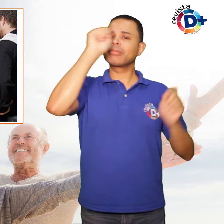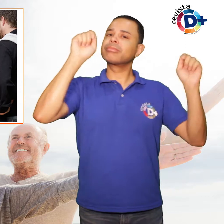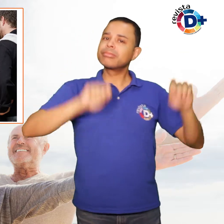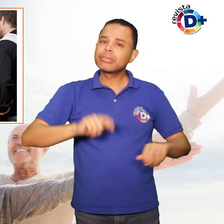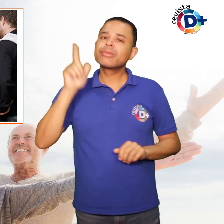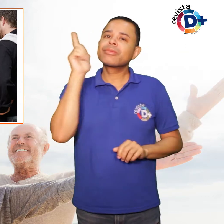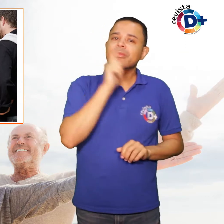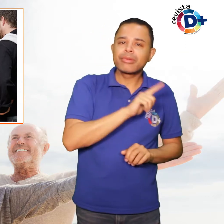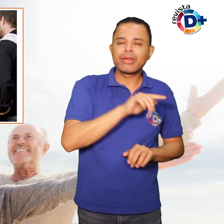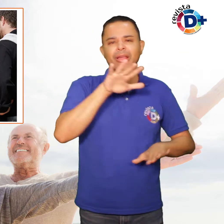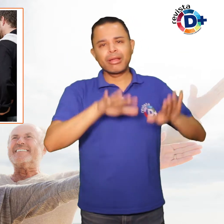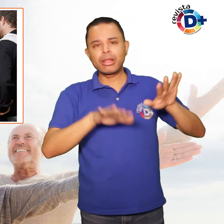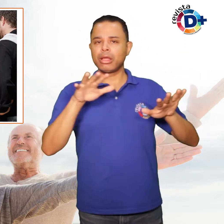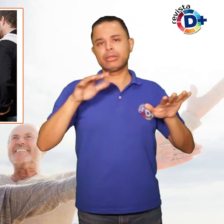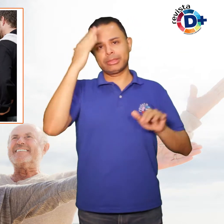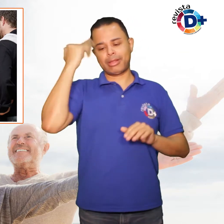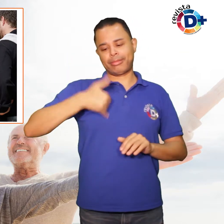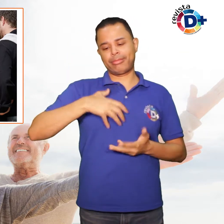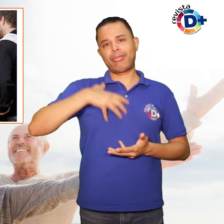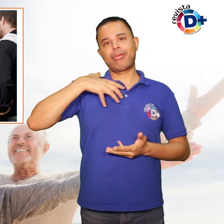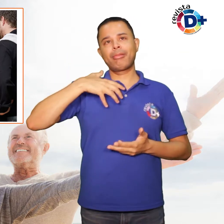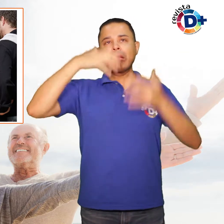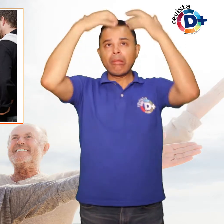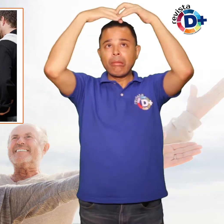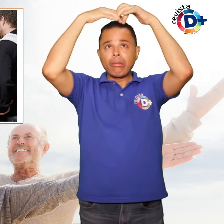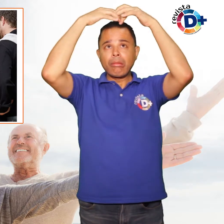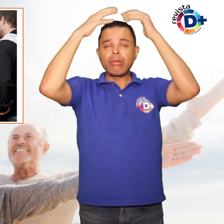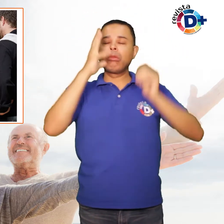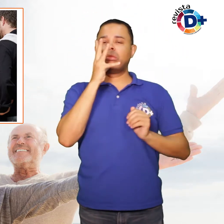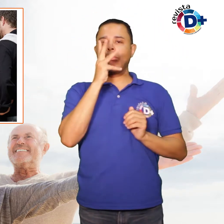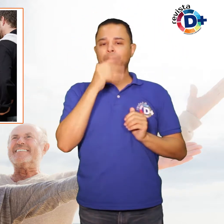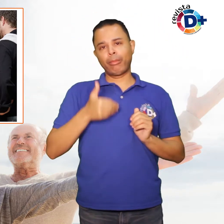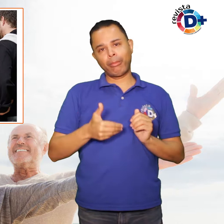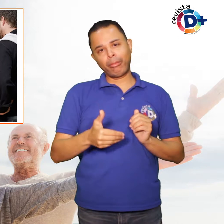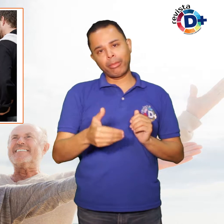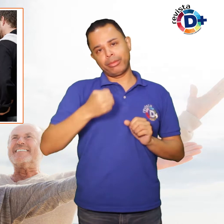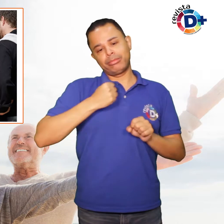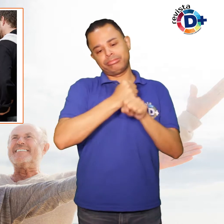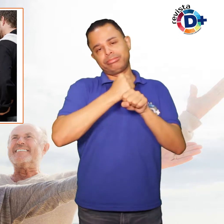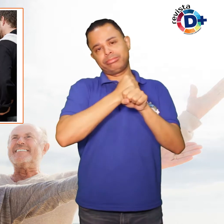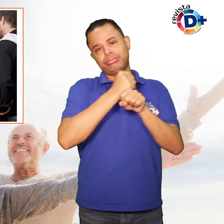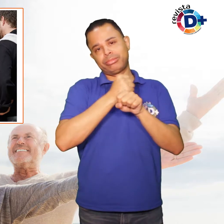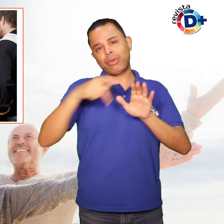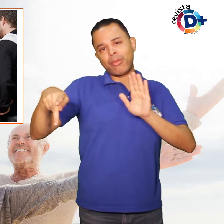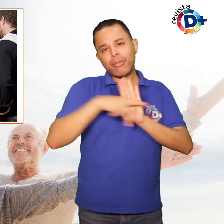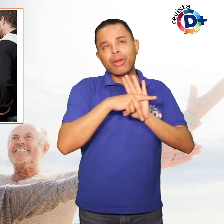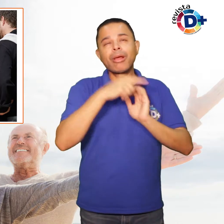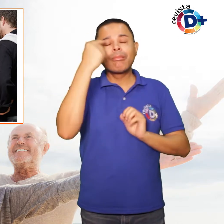que é normal o sistema cognitivo da gente ficar mais lento com o passar do tempo, apresentando sintomas na memória do